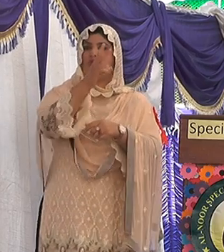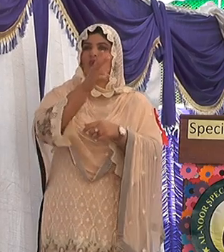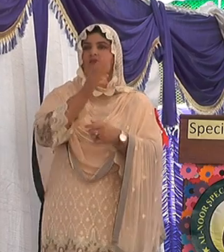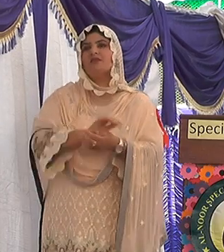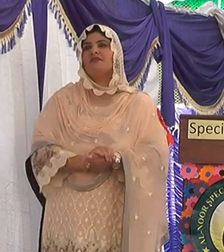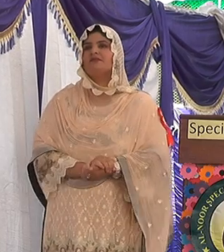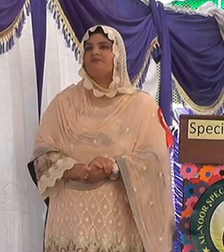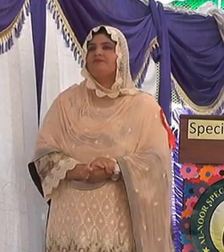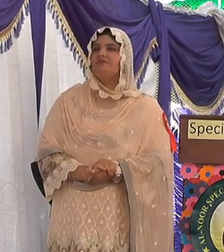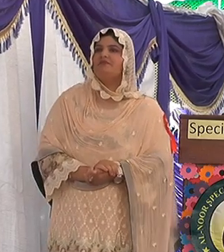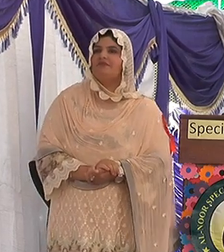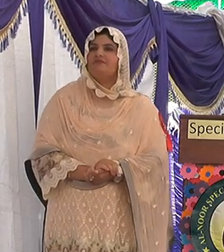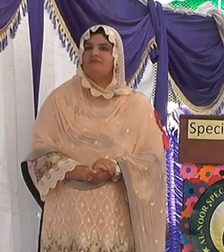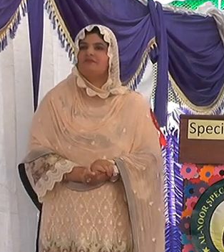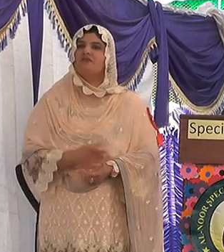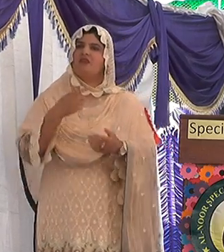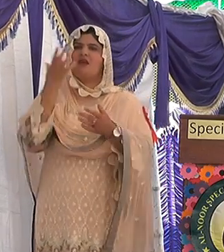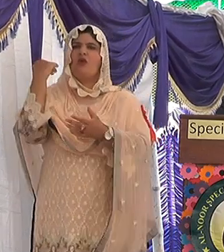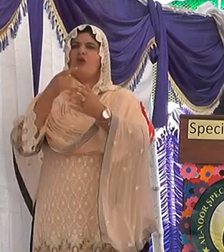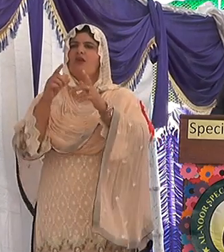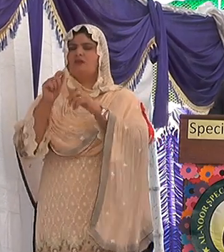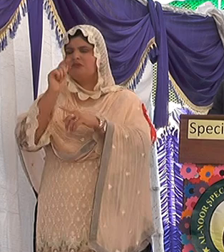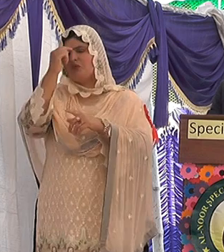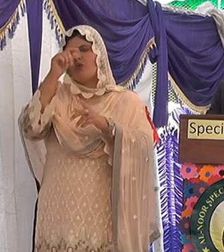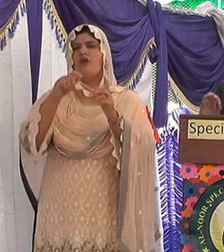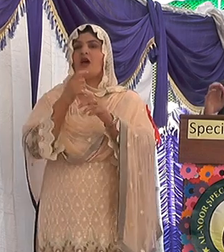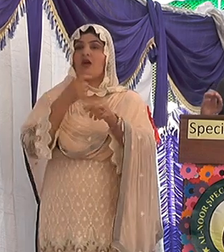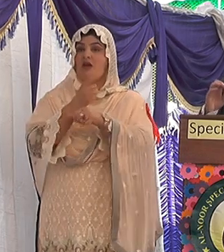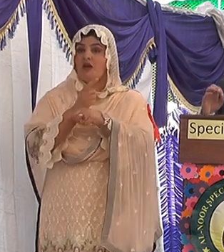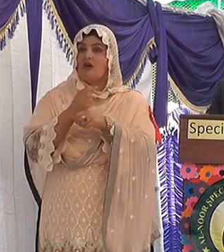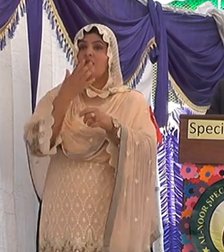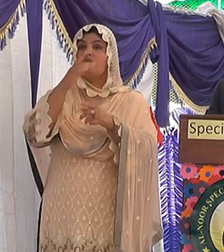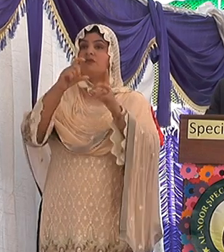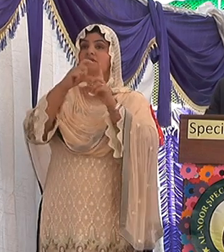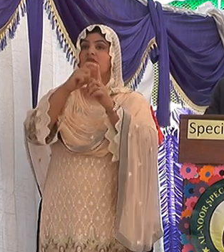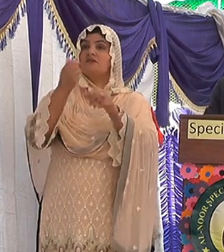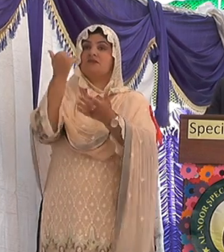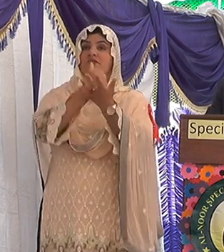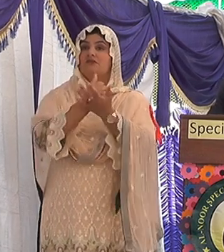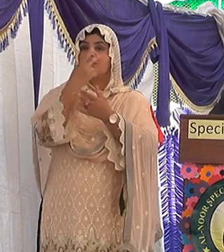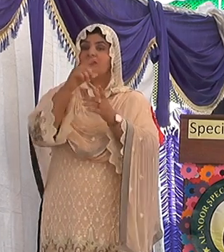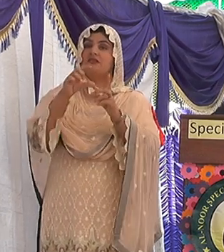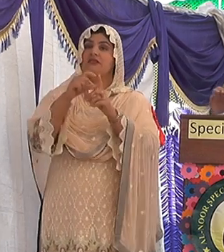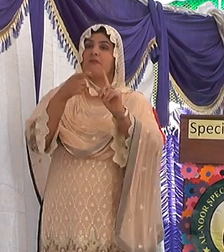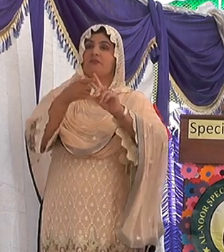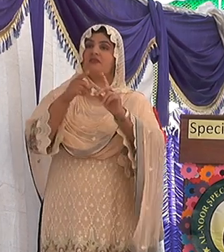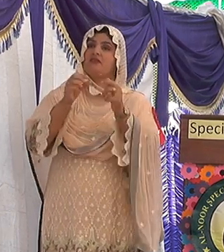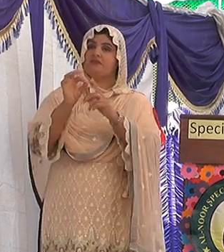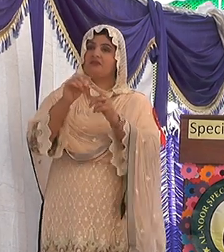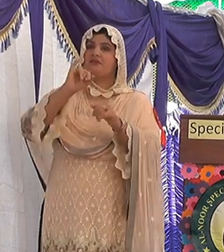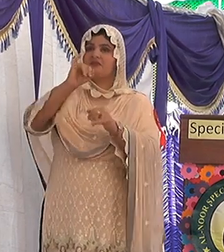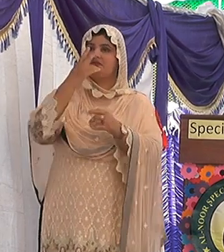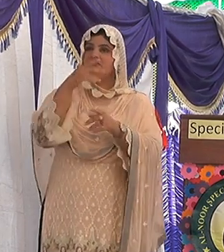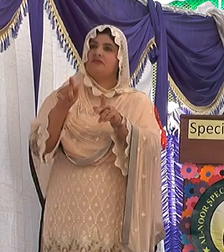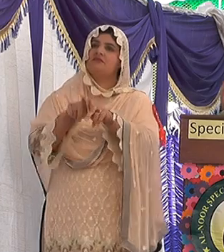ایڈیوکیشن کا نہیں ترقی جاستہ ممالک میں ڈیریکٹر ایڈیوکیشن کا عہدہ ہوتا ہے ڈی پی آئی ڈیریکٹر